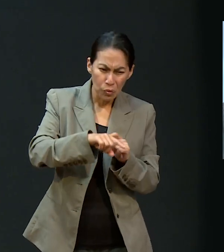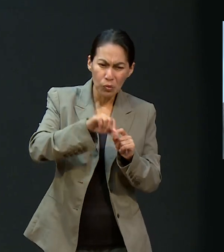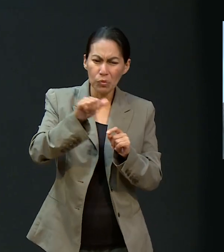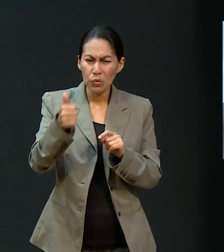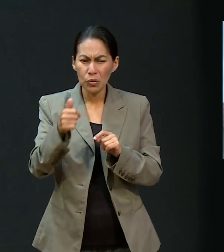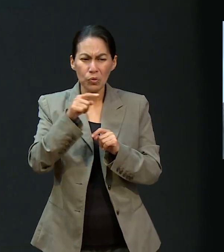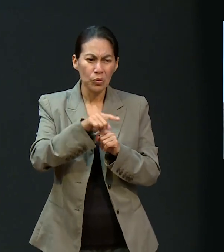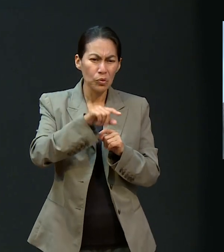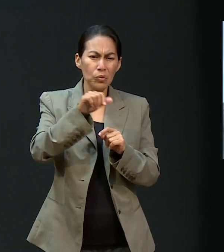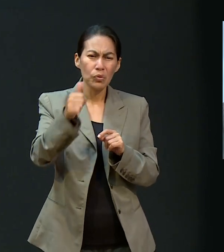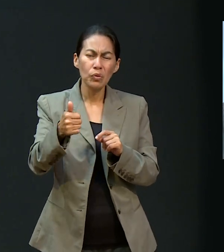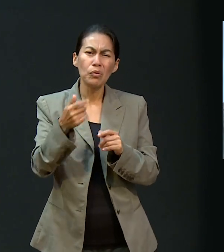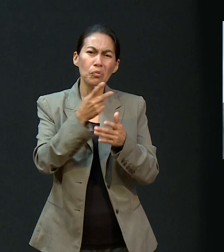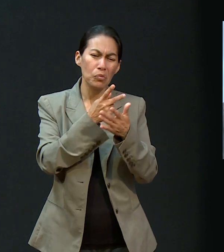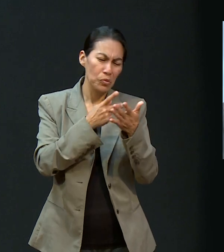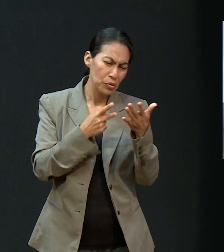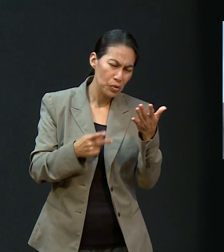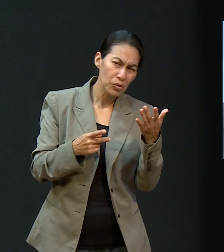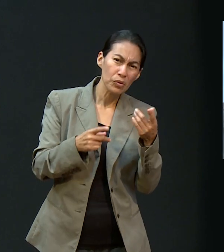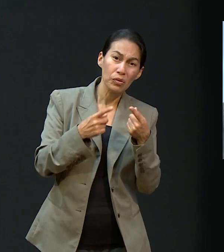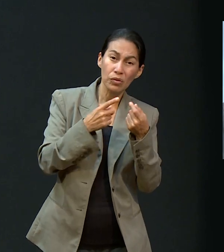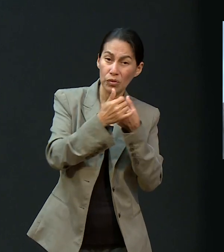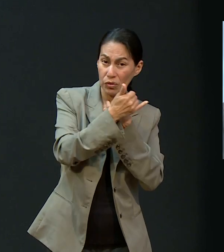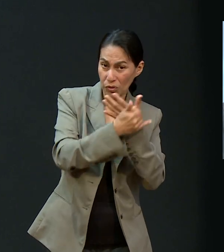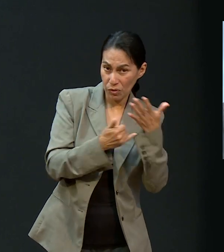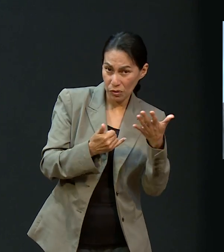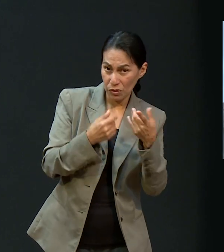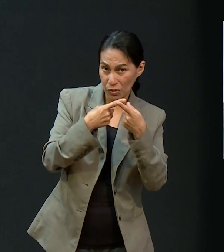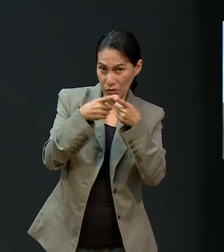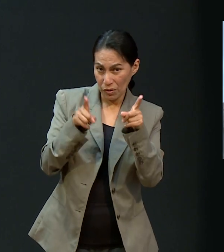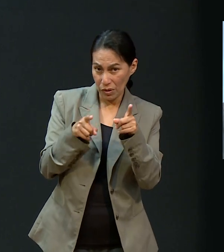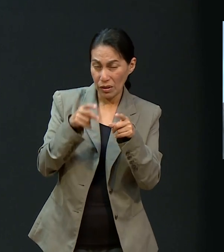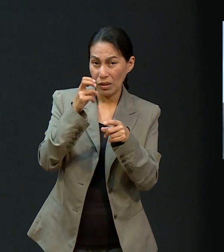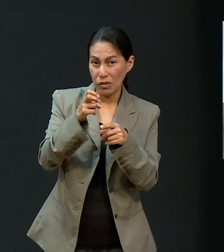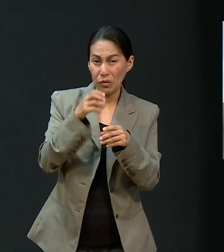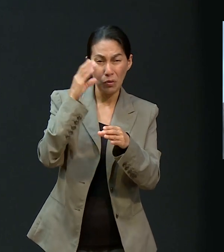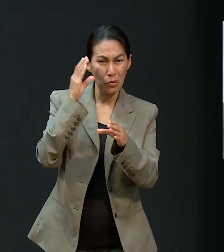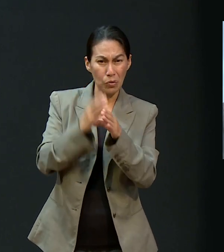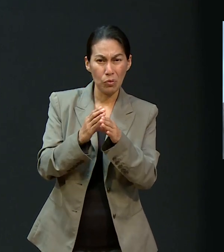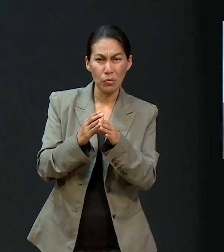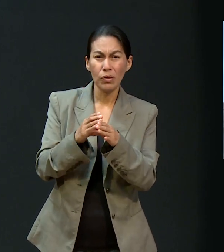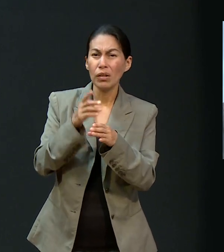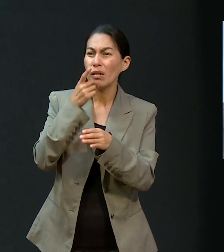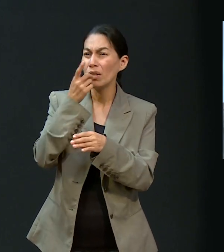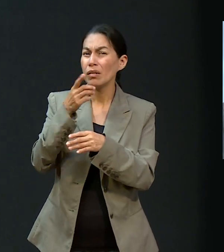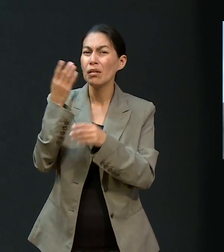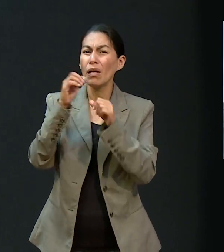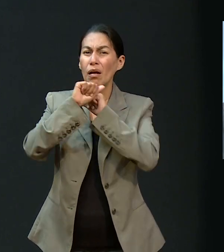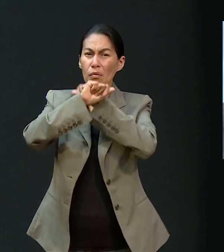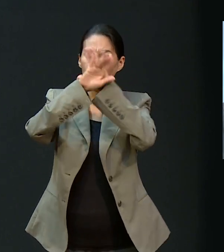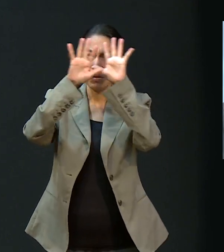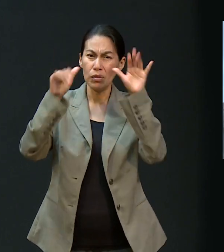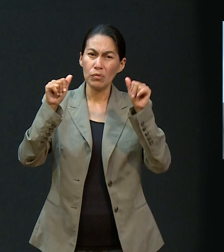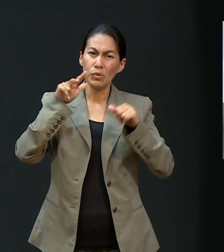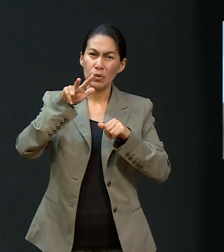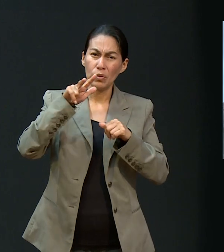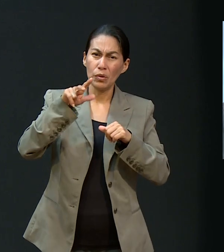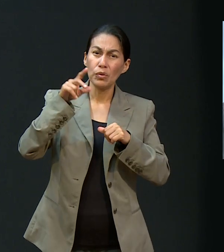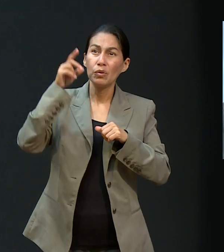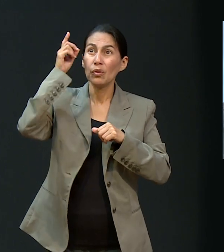proyectos. De tal manera que se cumpla el sueño de Jesús de que la tierra será iluminada con la gloria de Dios,